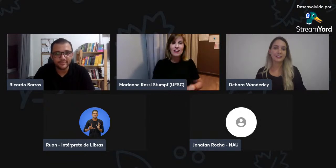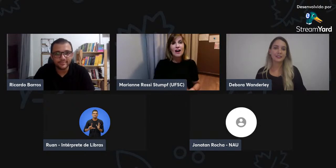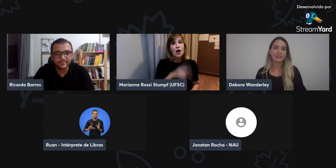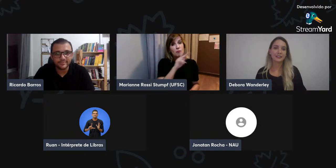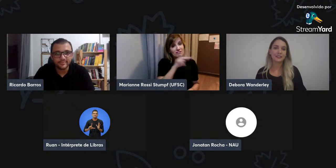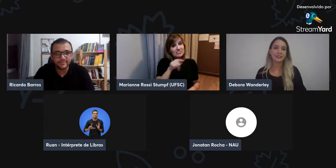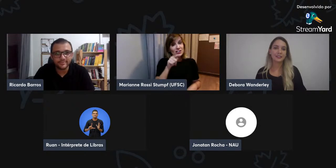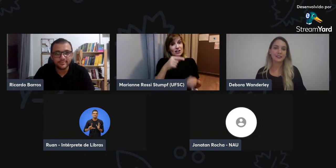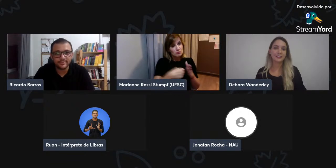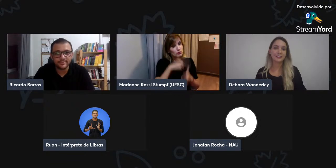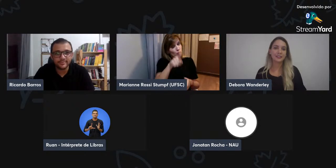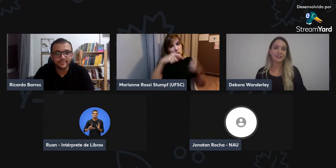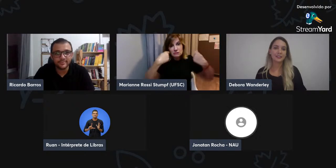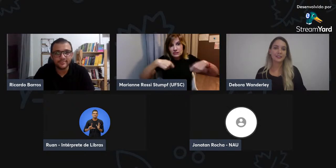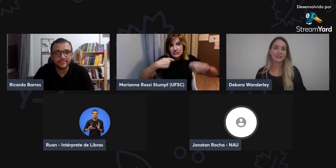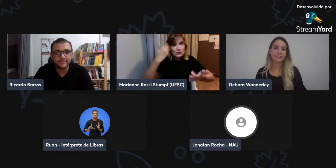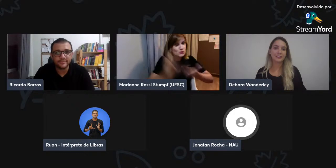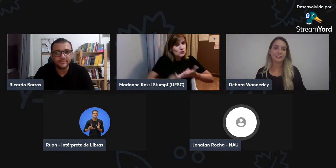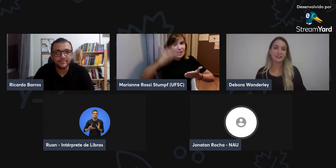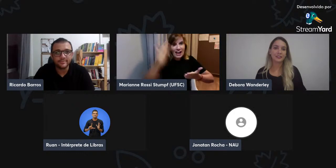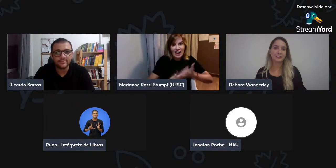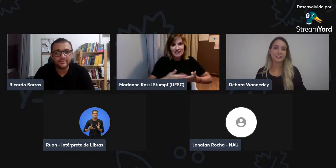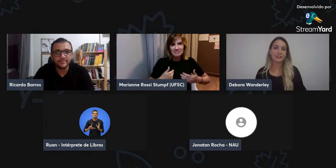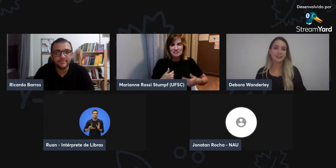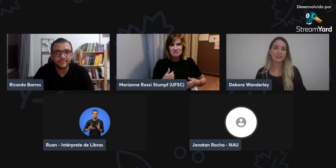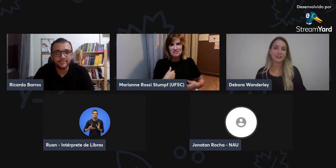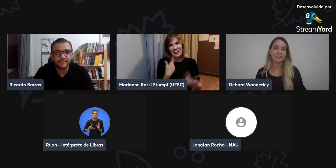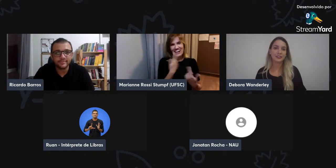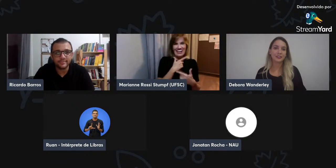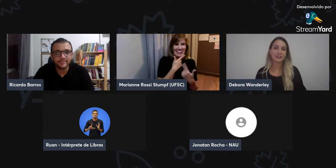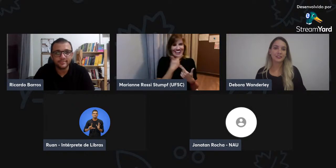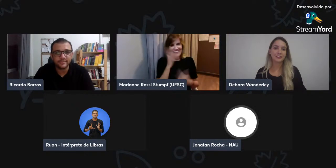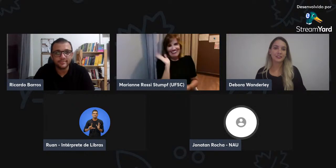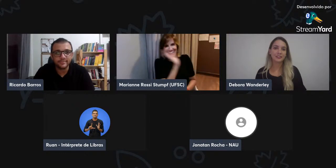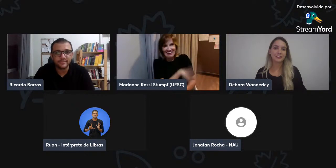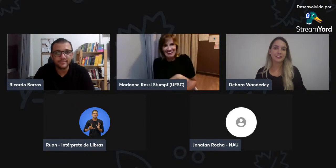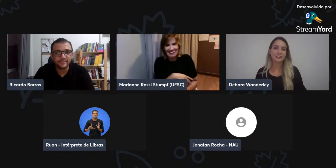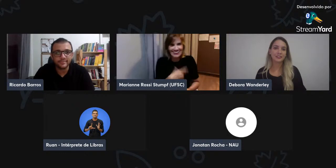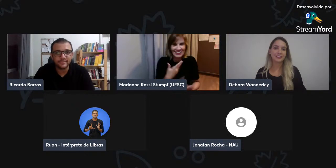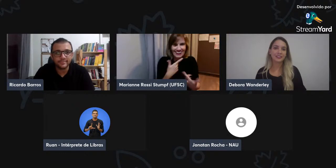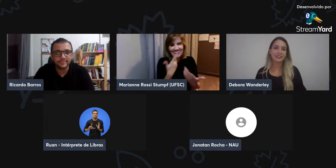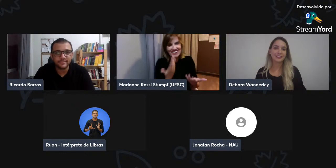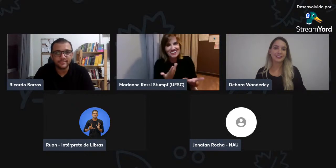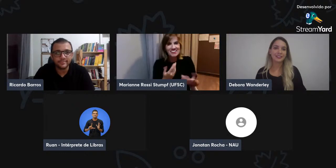Então... Vim em vários polos, né? A necessidade de estudar.